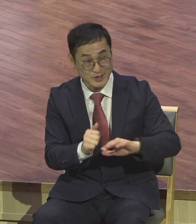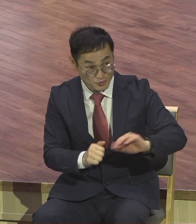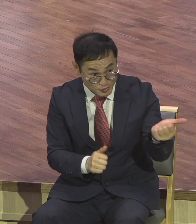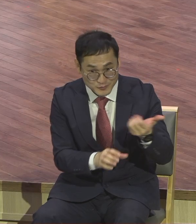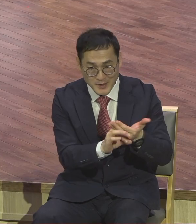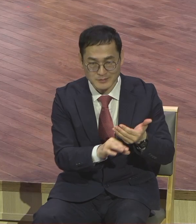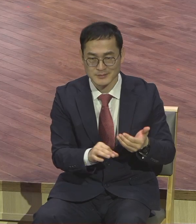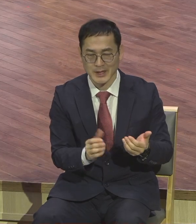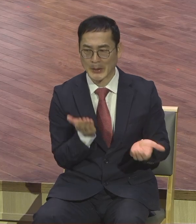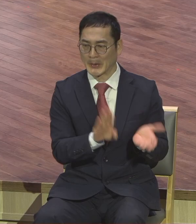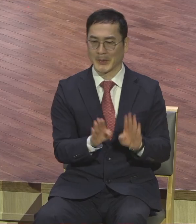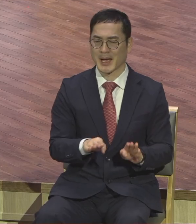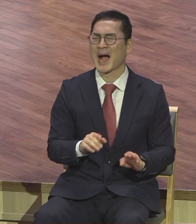부활의 정언자